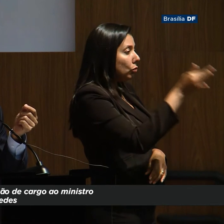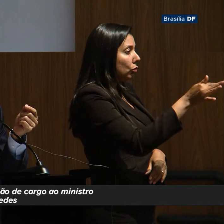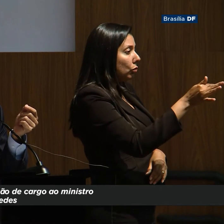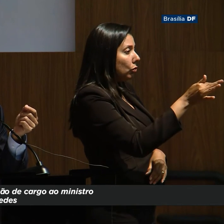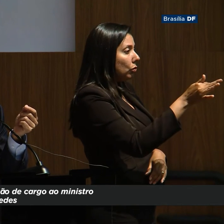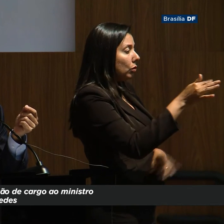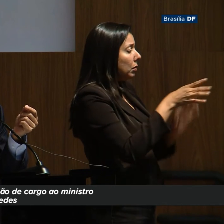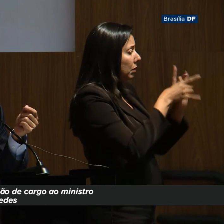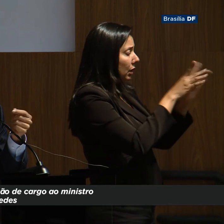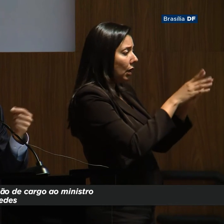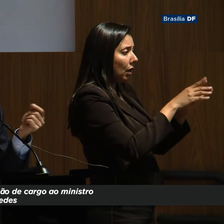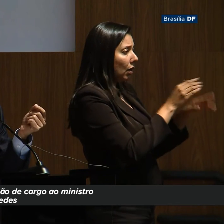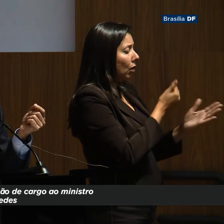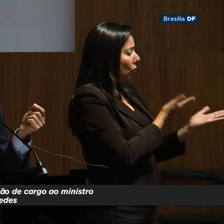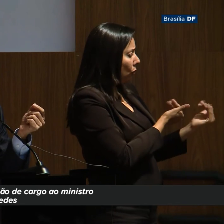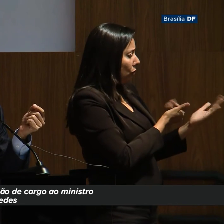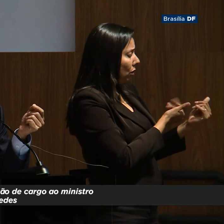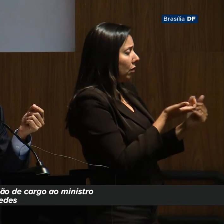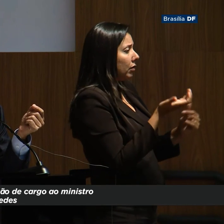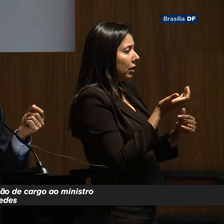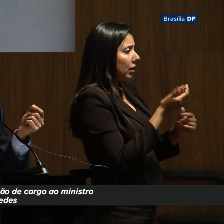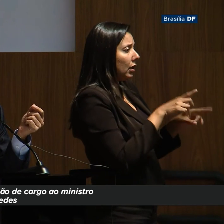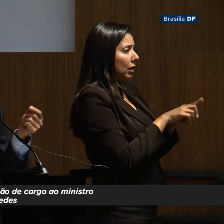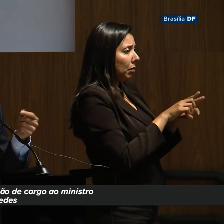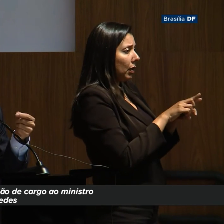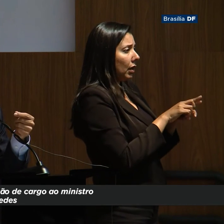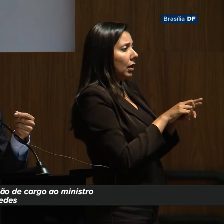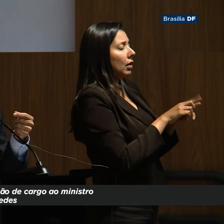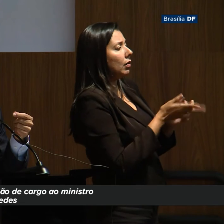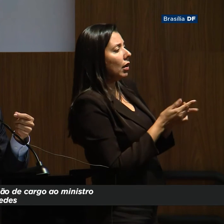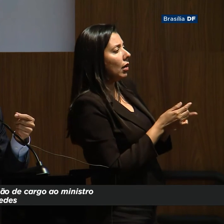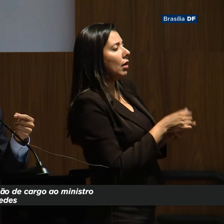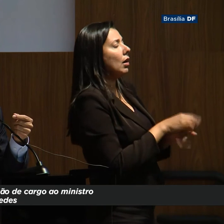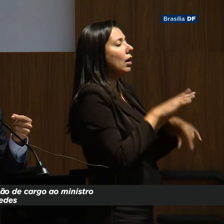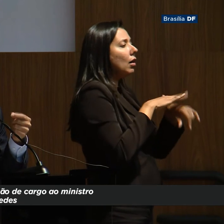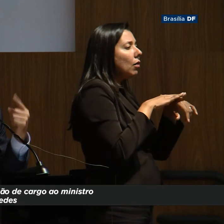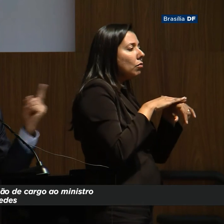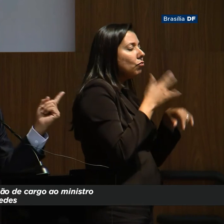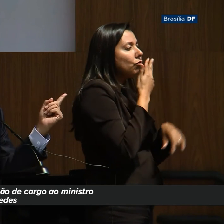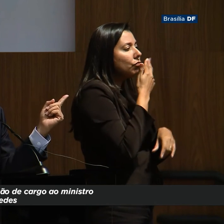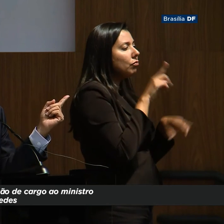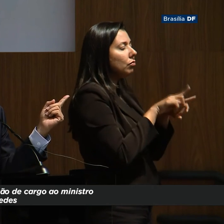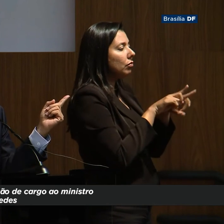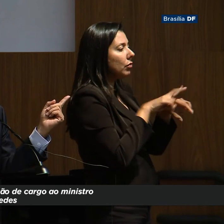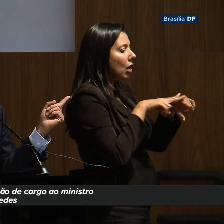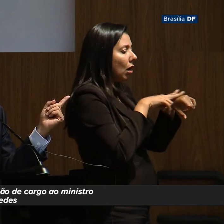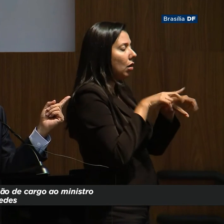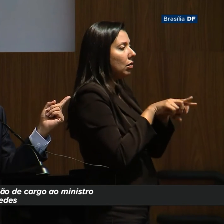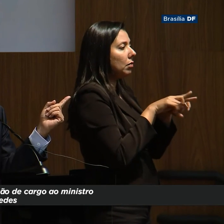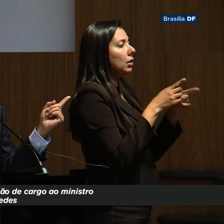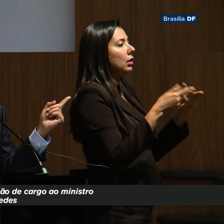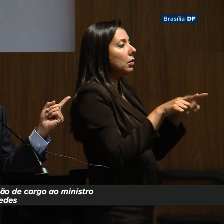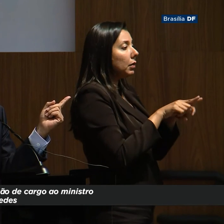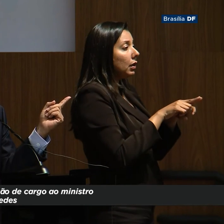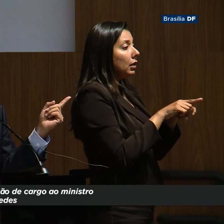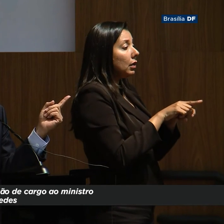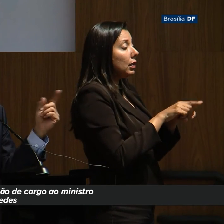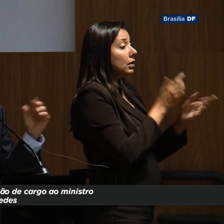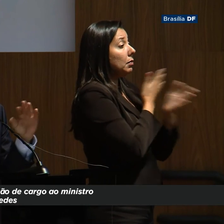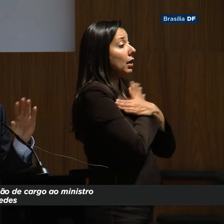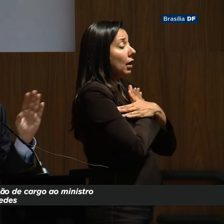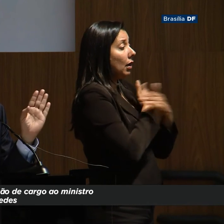jovem que queira a carteira verde e amarela, em vez de ele ser condenado a ser um dos 40 milhões de desempregados que tem hoje,